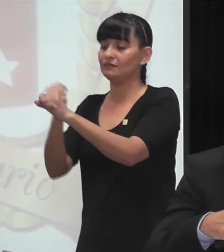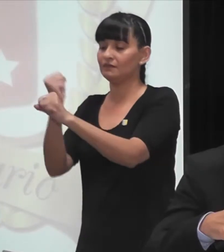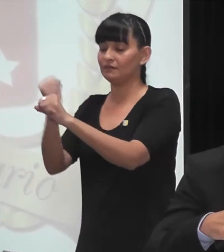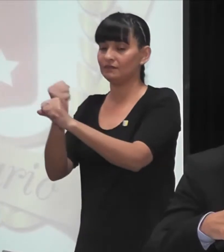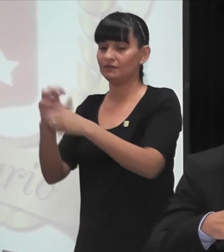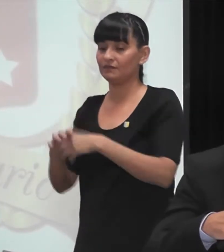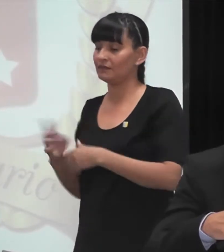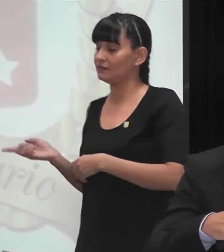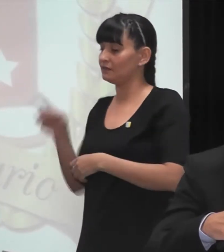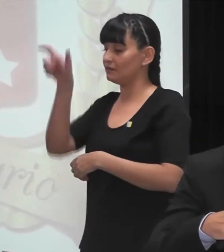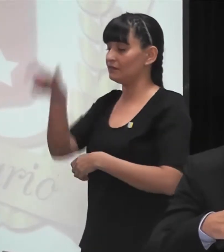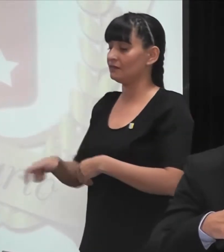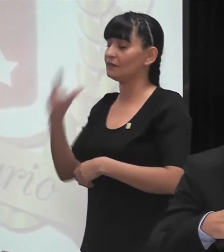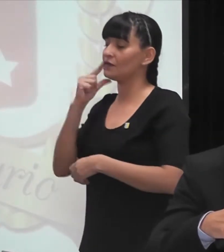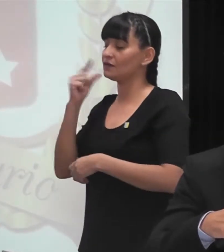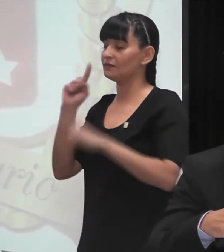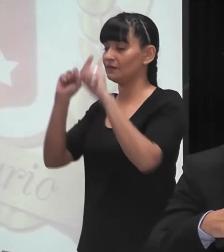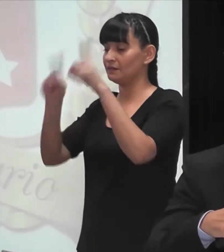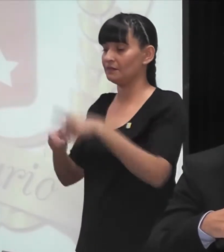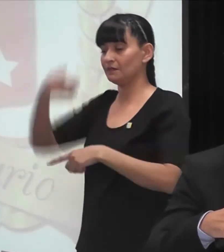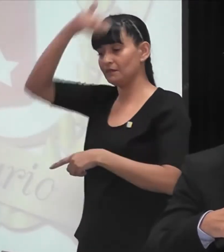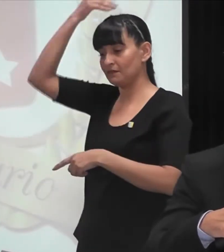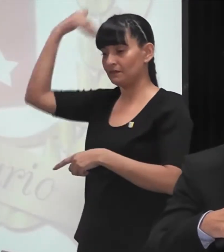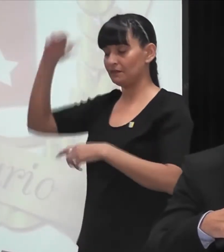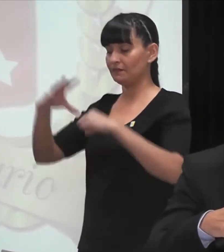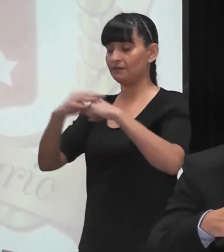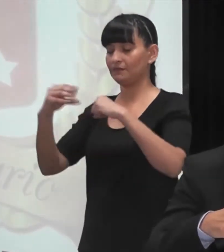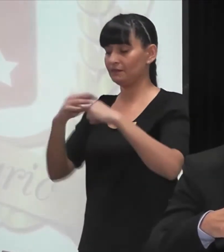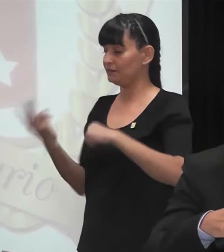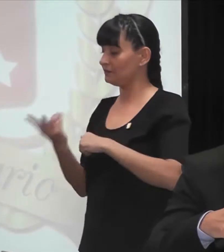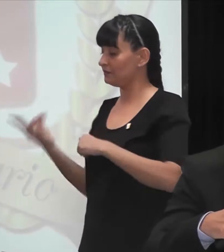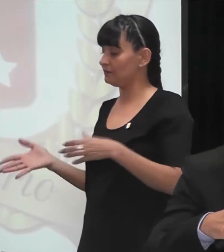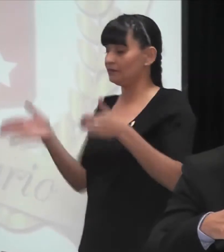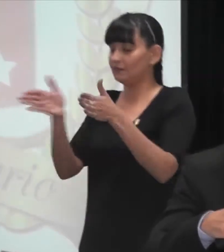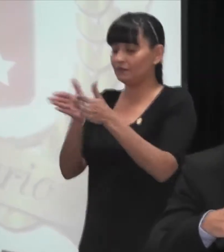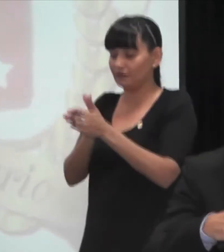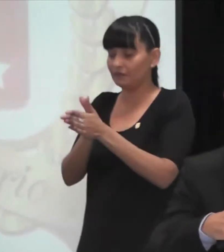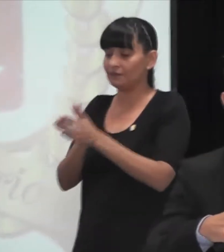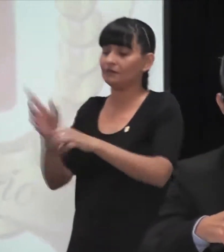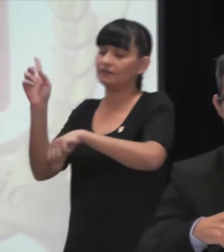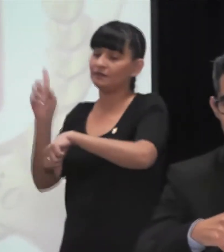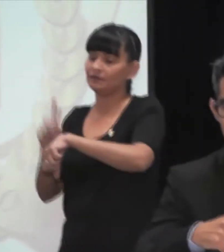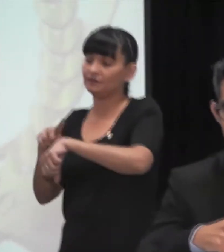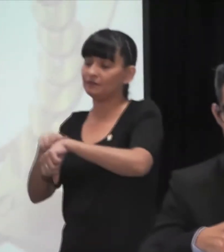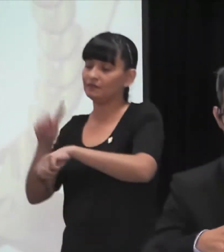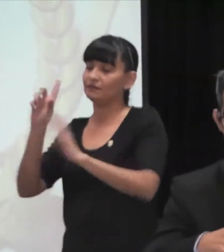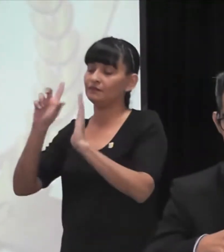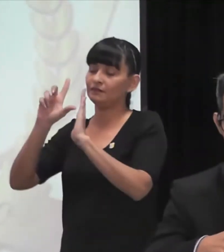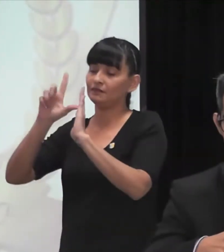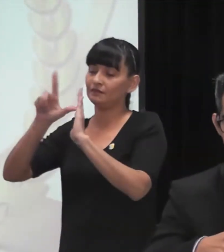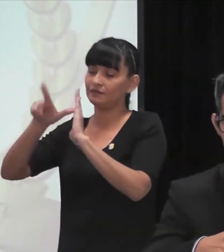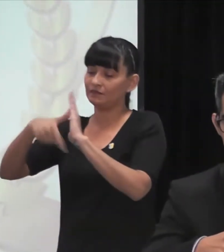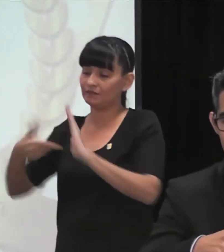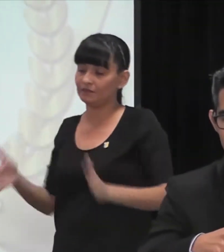señor Listefano, obispo de Saezpeña, quien pasó largas horas de espera en aquella SNEP,